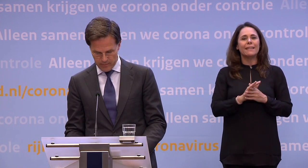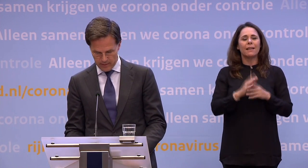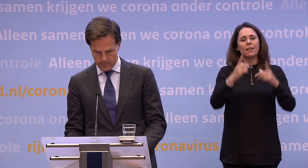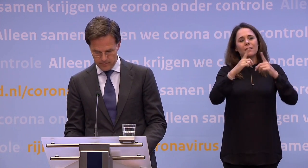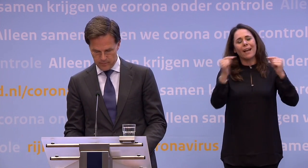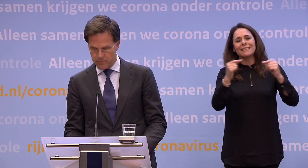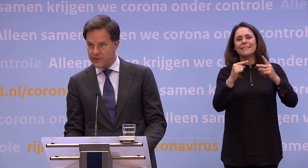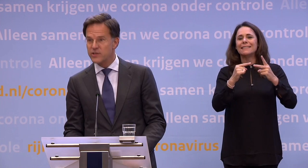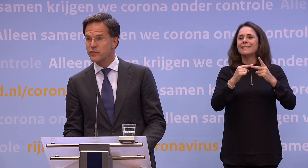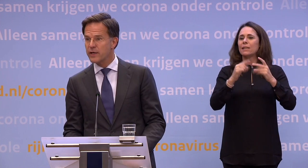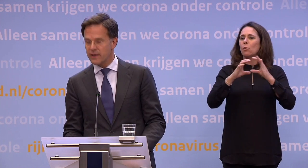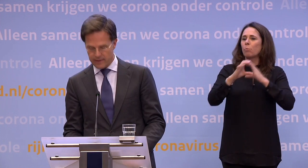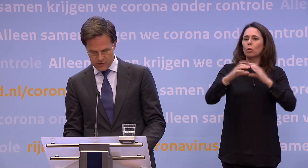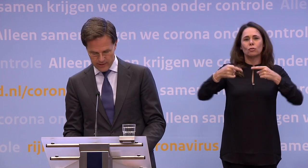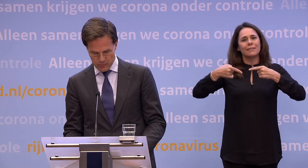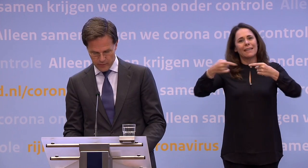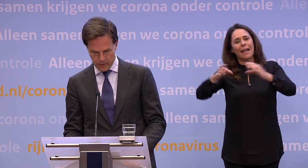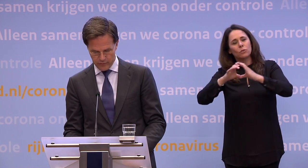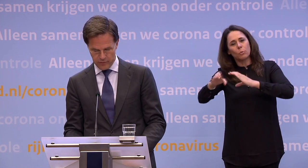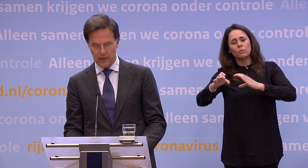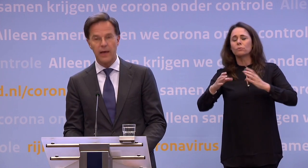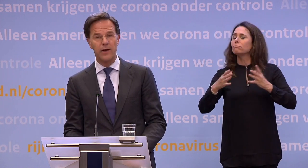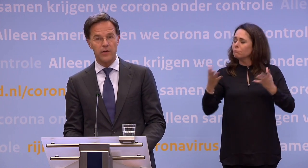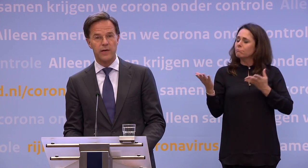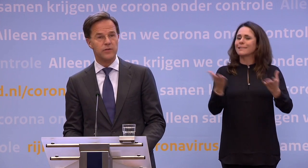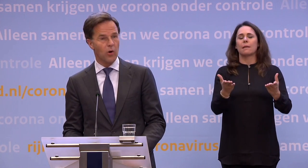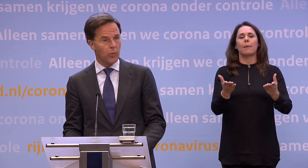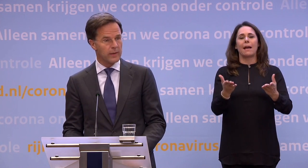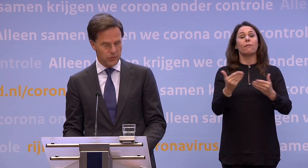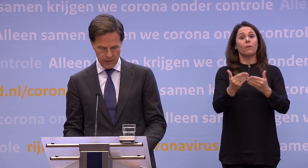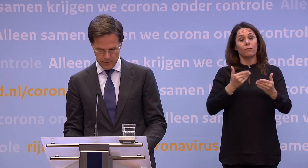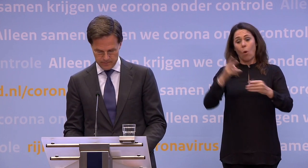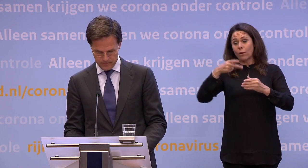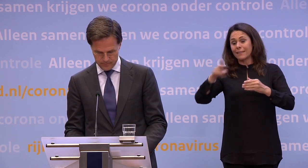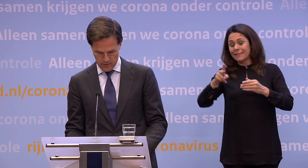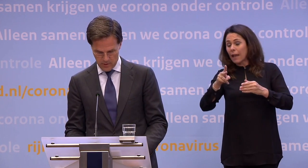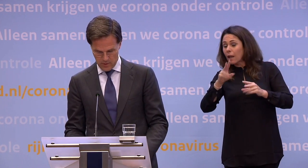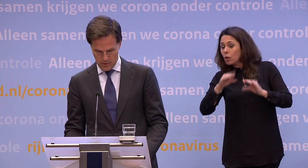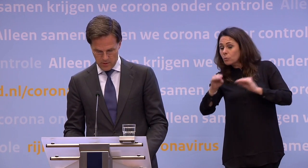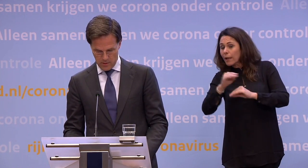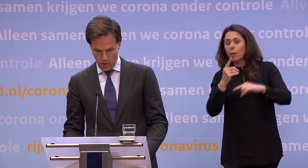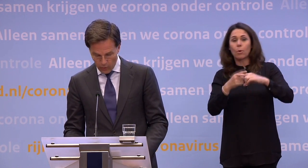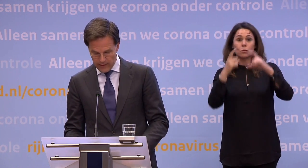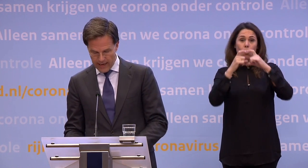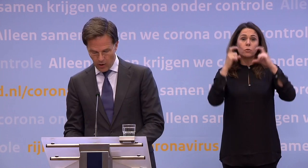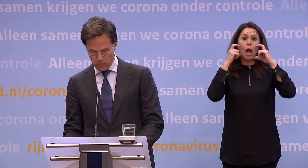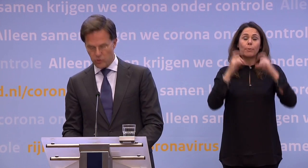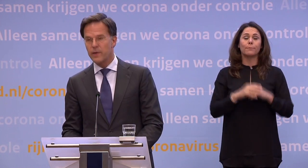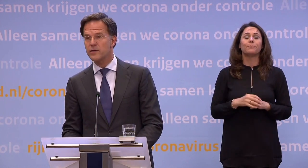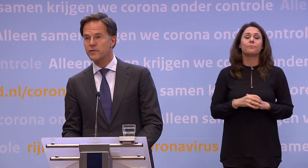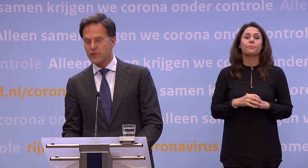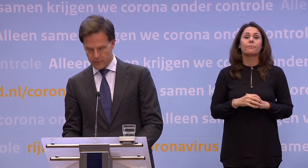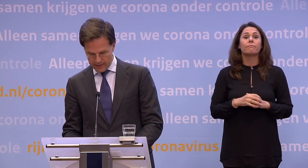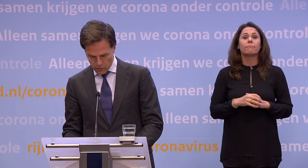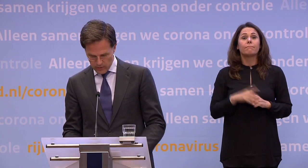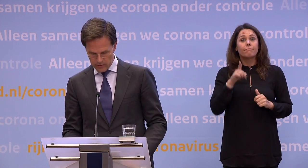weer beschikbaar. Met reservering en een checkgesprek vooraf en uiteraard ook met een mondkapje. Ook in je eigen auto